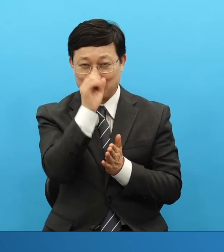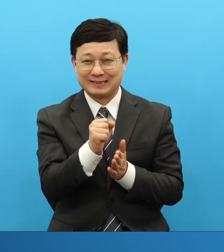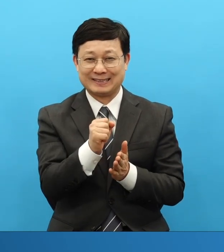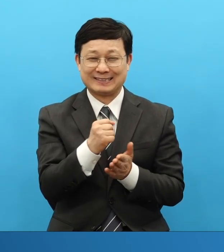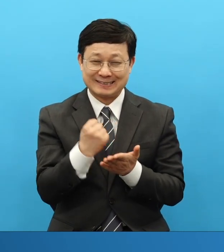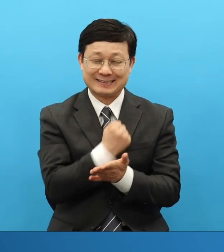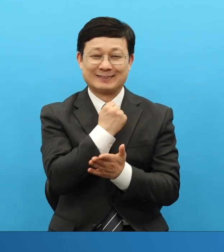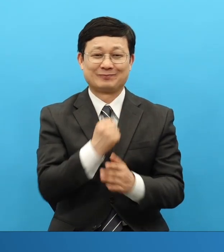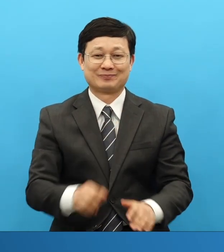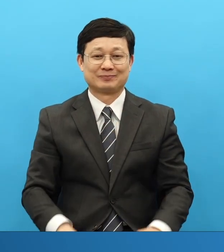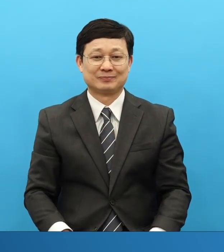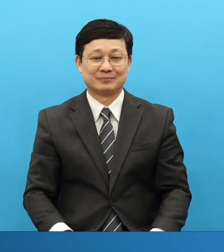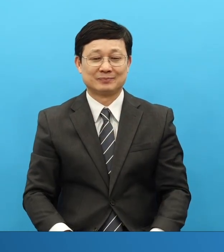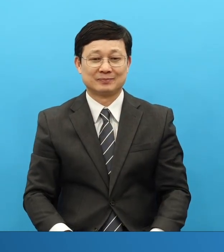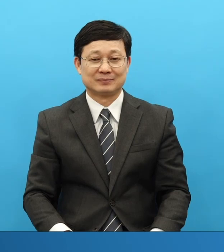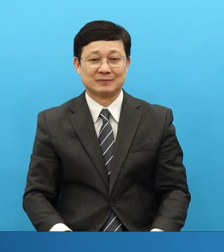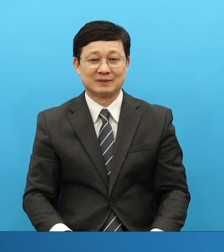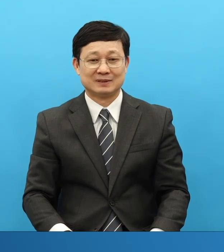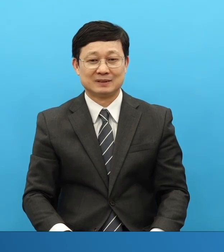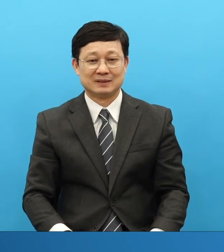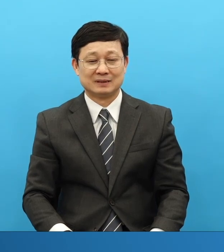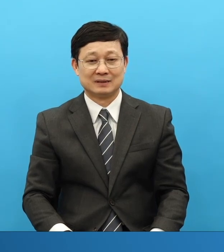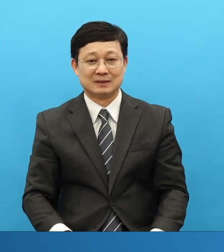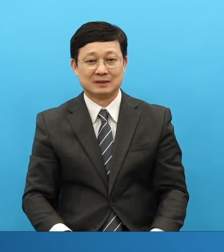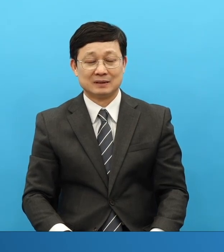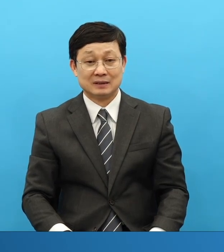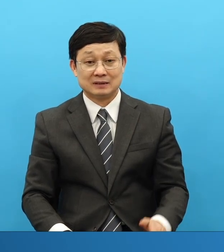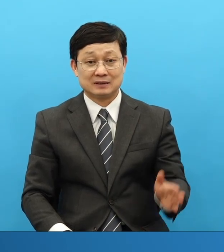여기 오세안에서는 이 친구들이 세계보험할 거라 자기들도 생각 못 하고 있죠.